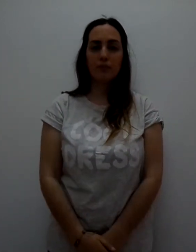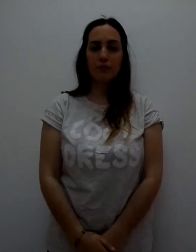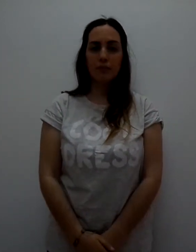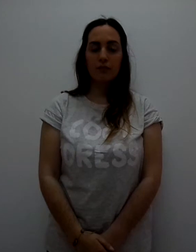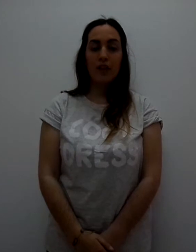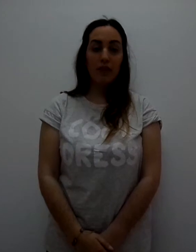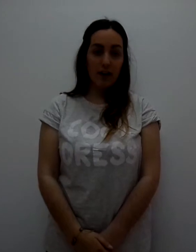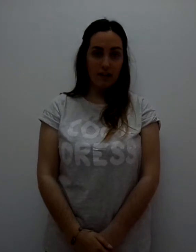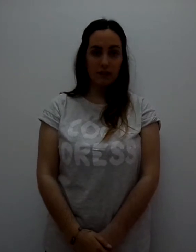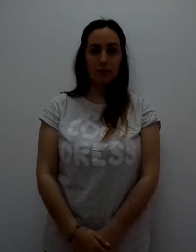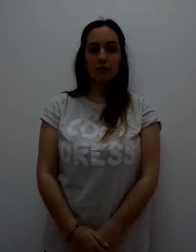Dar.